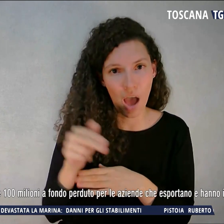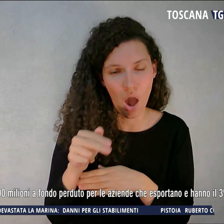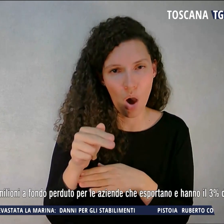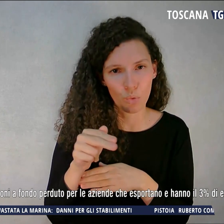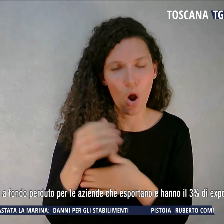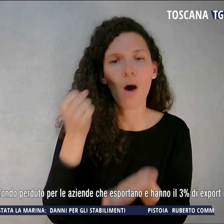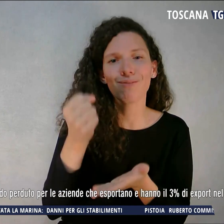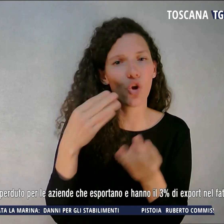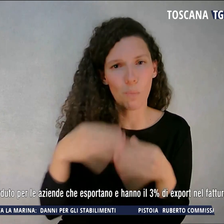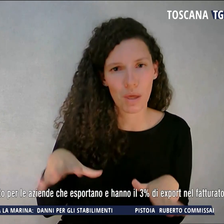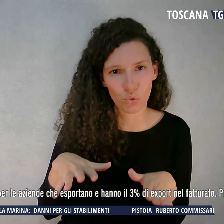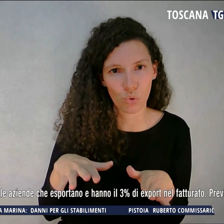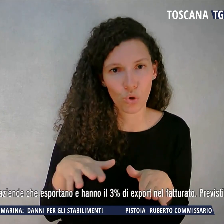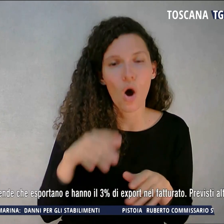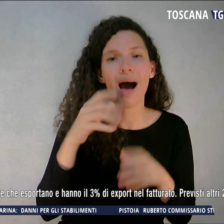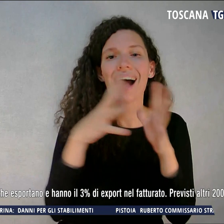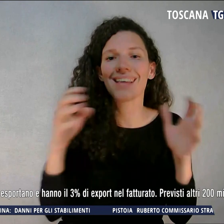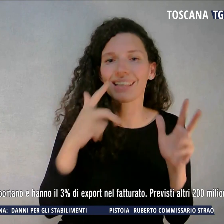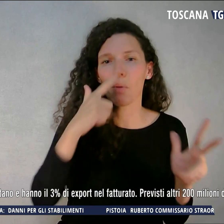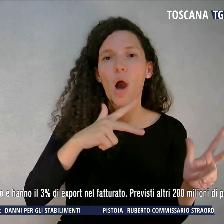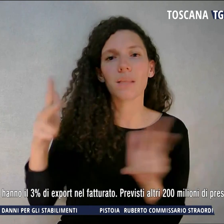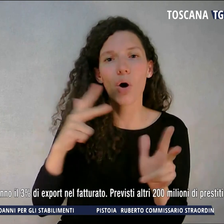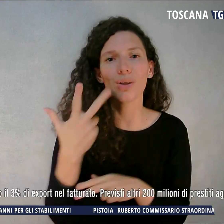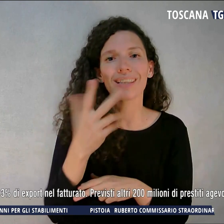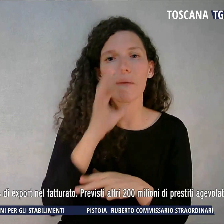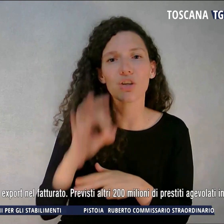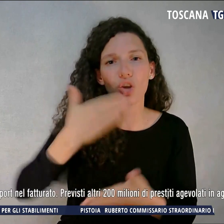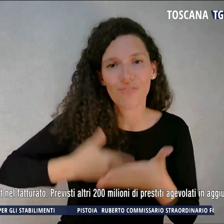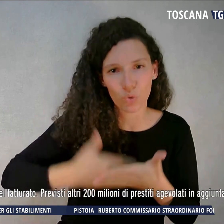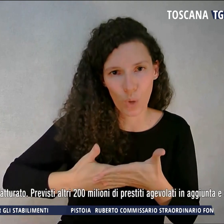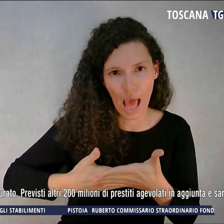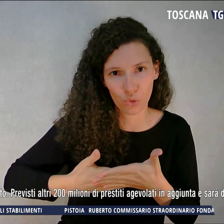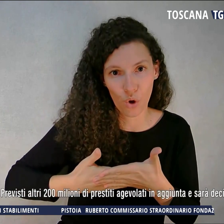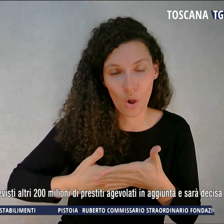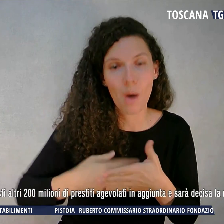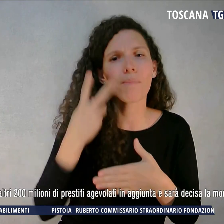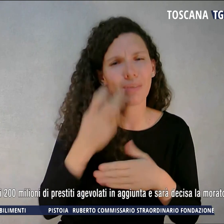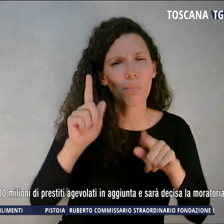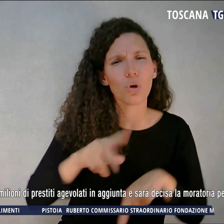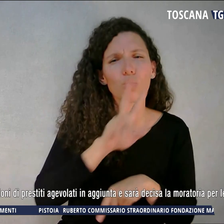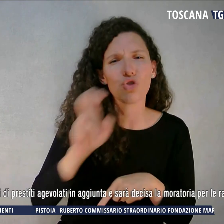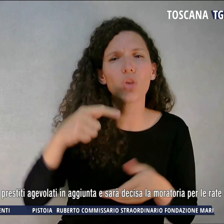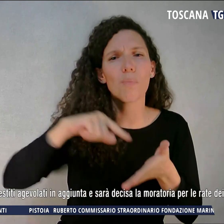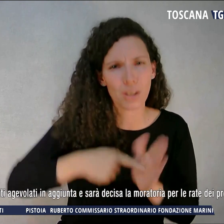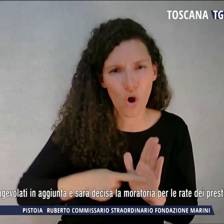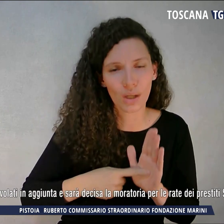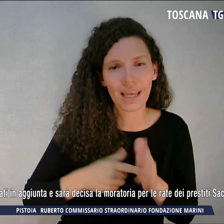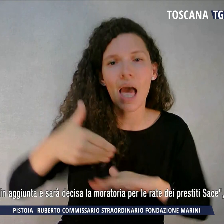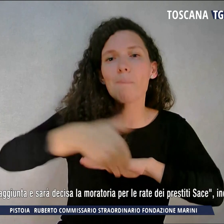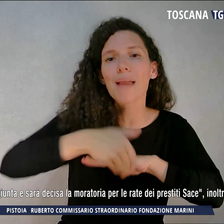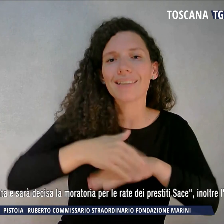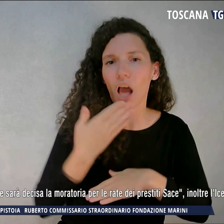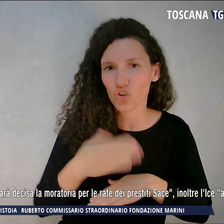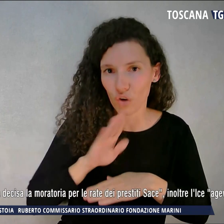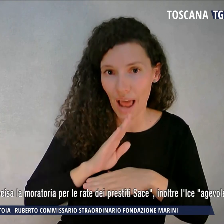hanno il 3% di export nel fatturato. Previsti altri 200 milioni di prestiti agevolati. In aggiunta e